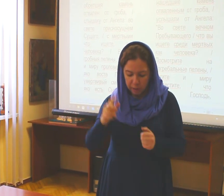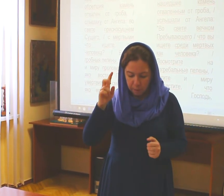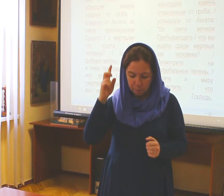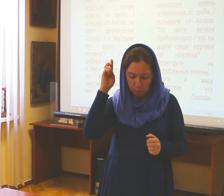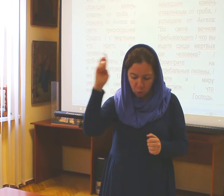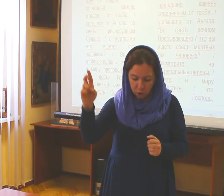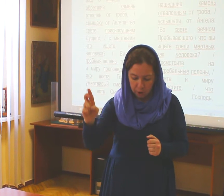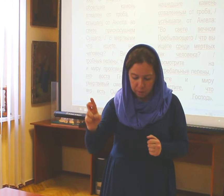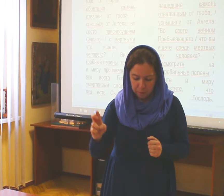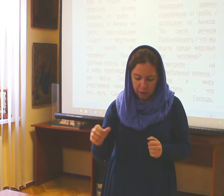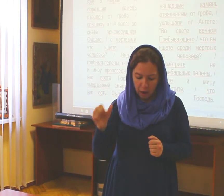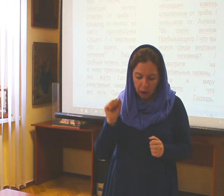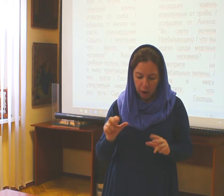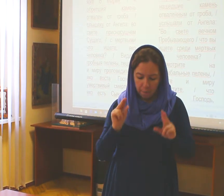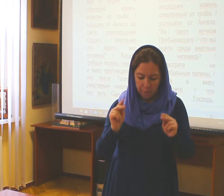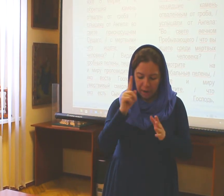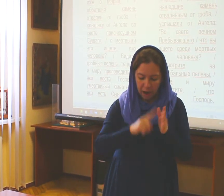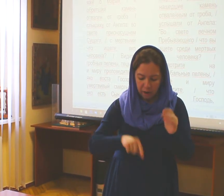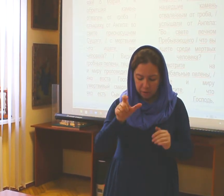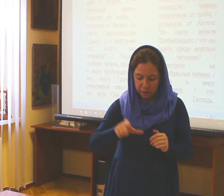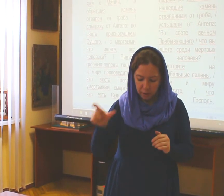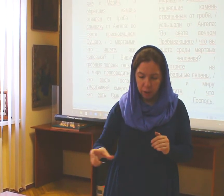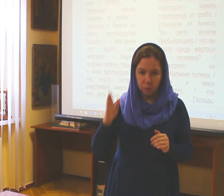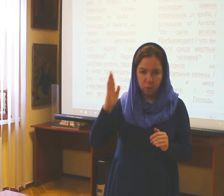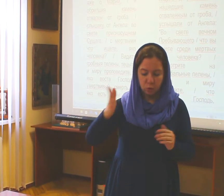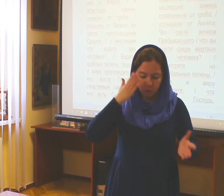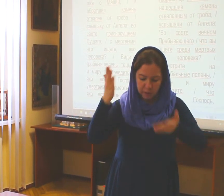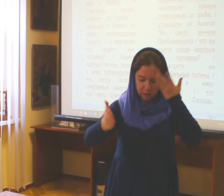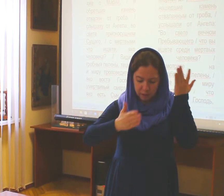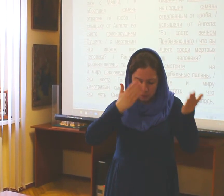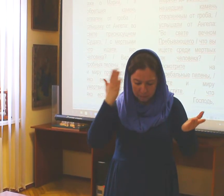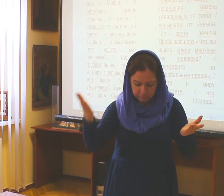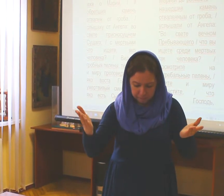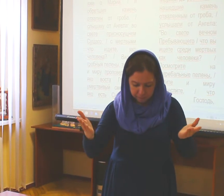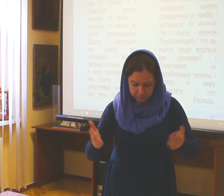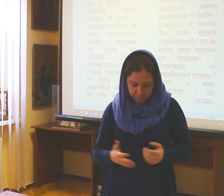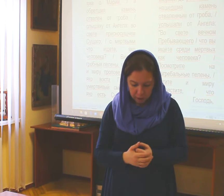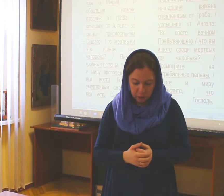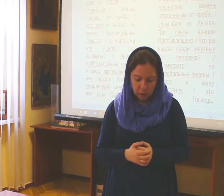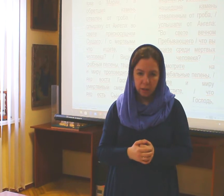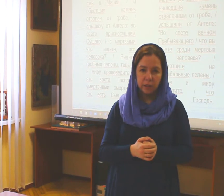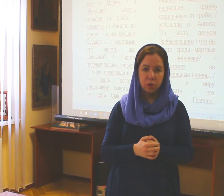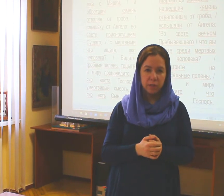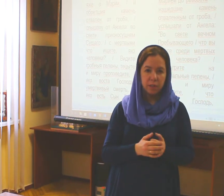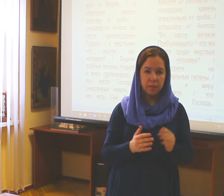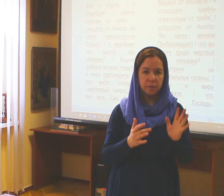Бога, а рам бедники будет весельца. И Христос воскреснет.